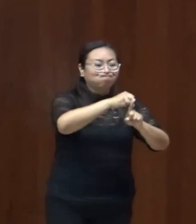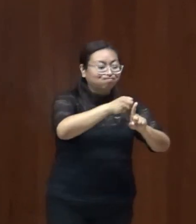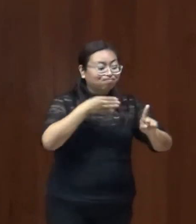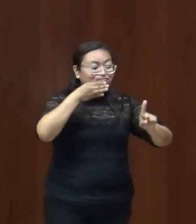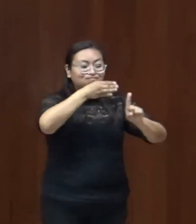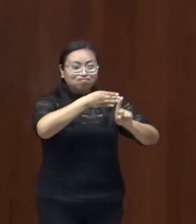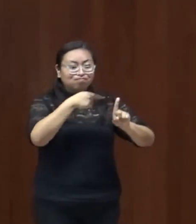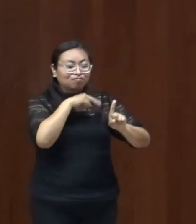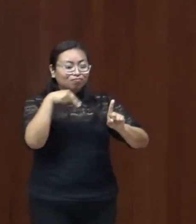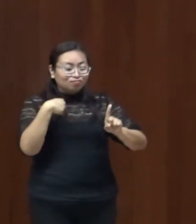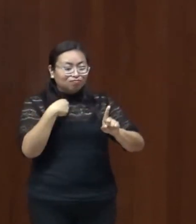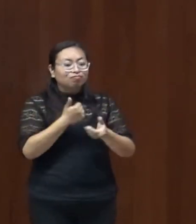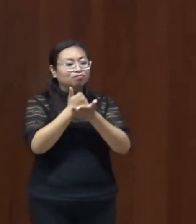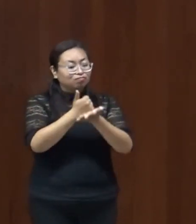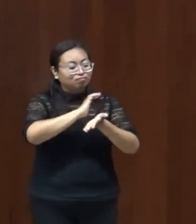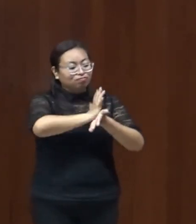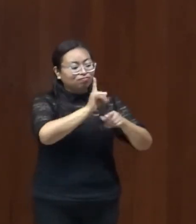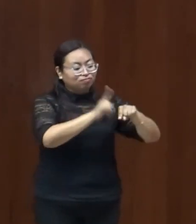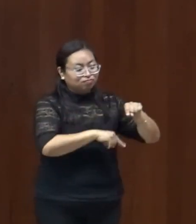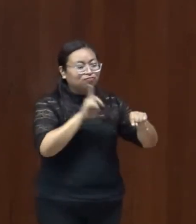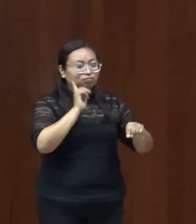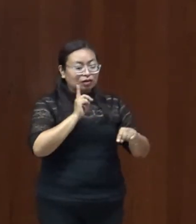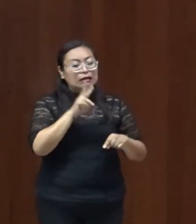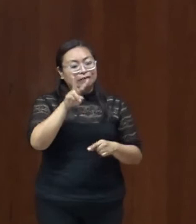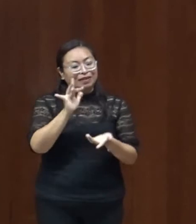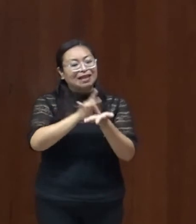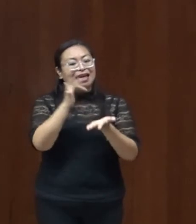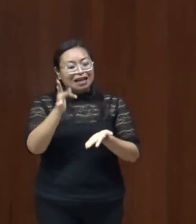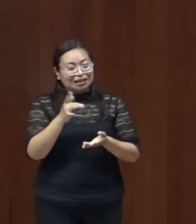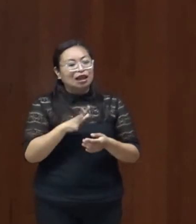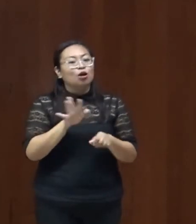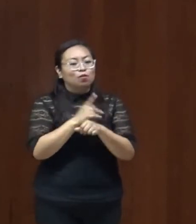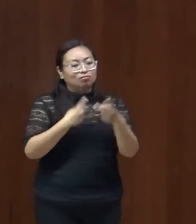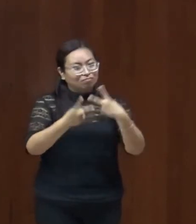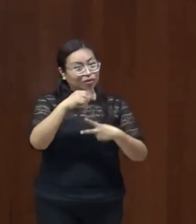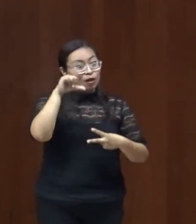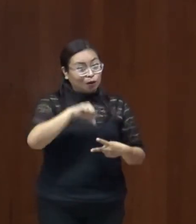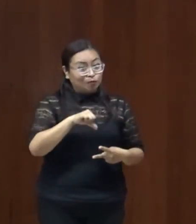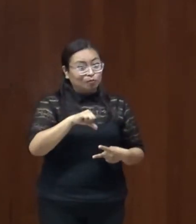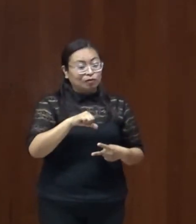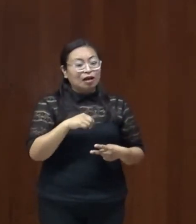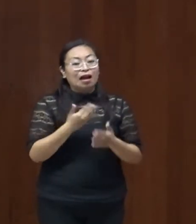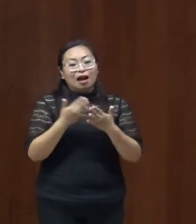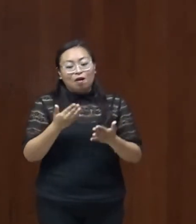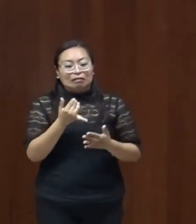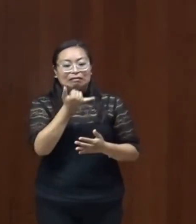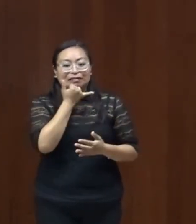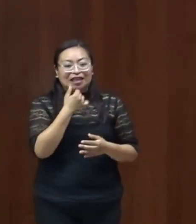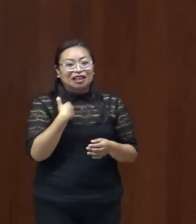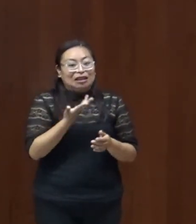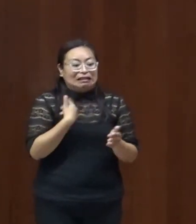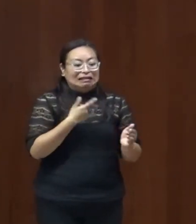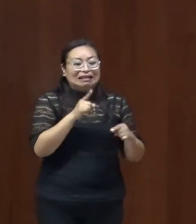objeto. Muchas gracias por estar aquí y esperamos que sea de utilidad y me salté y como me salté el